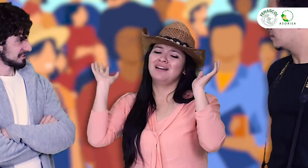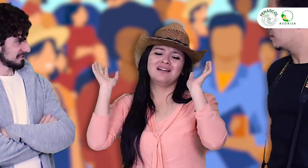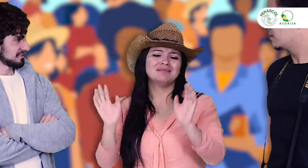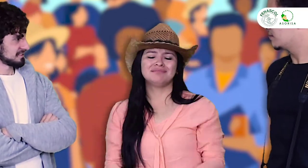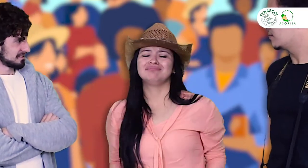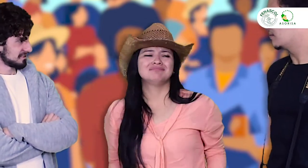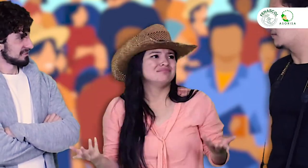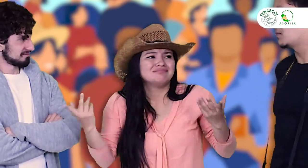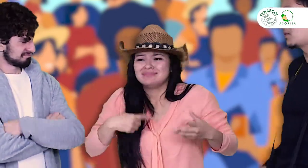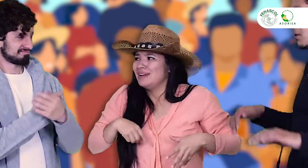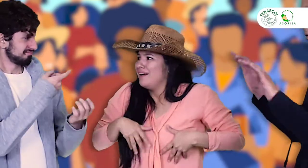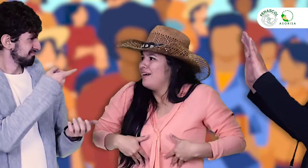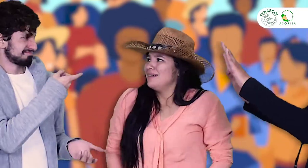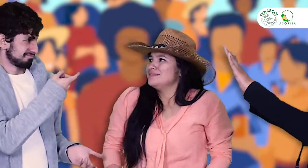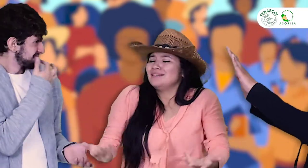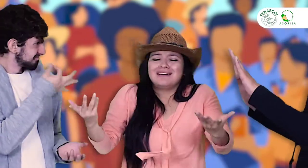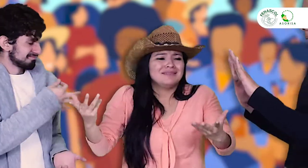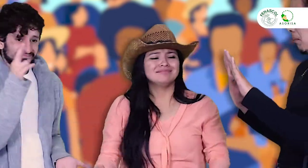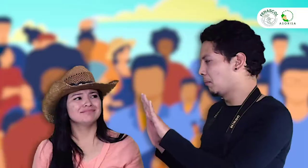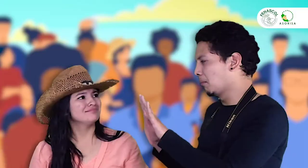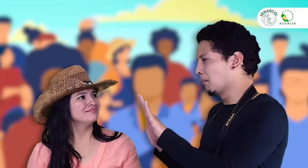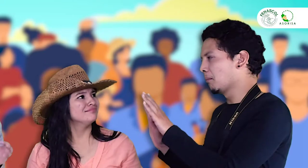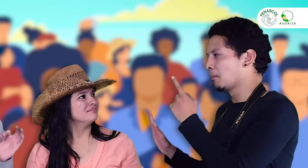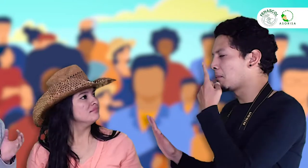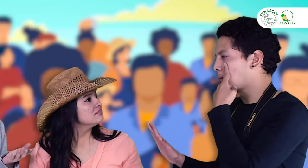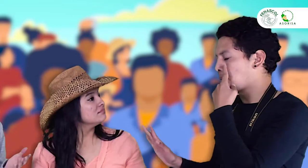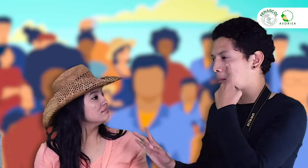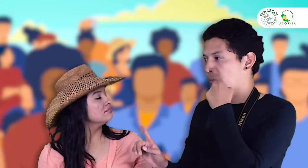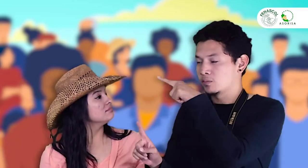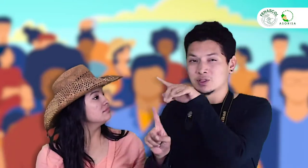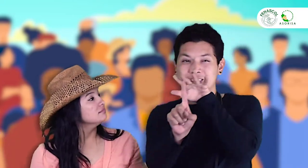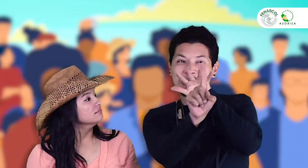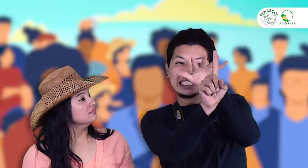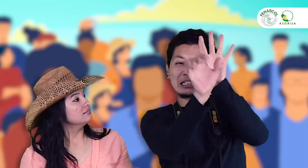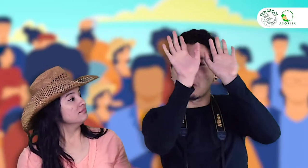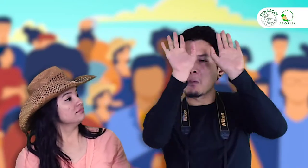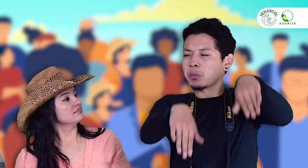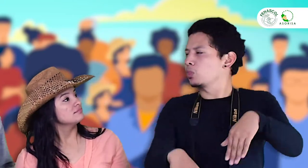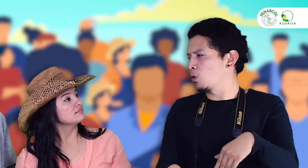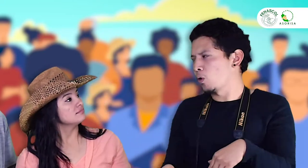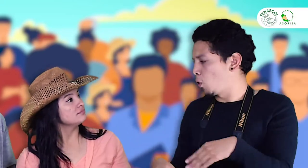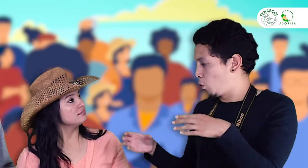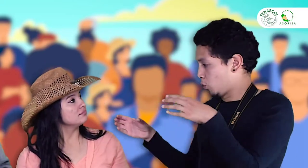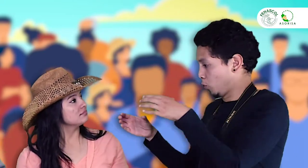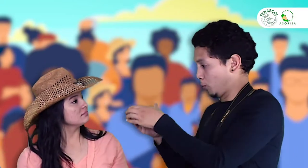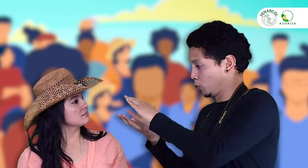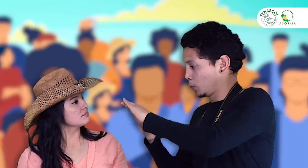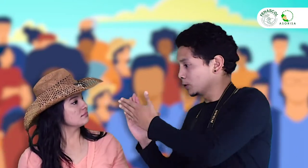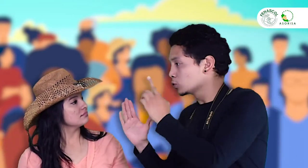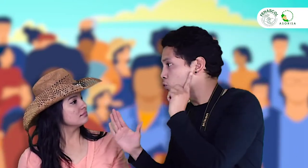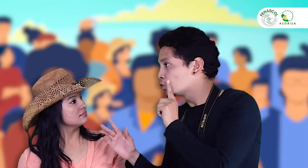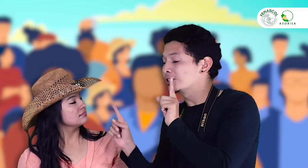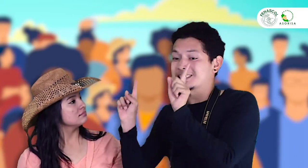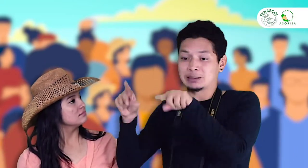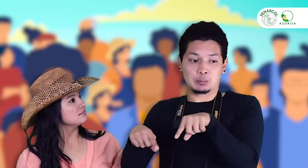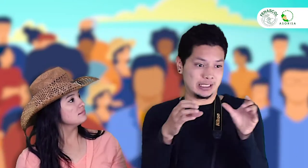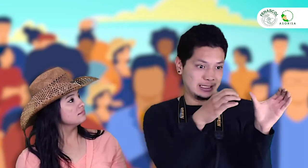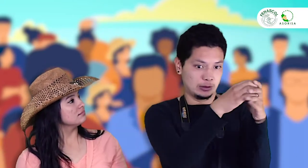vuelven tan repetitivas que ya estamos cansados. Tienes razón, es verdad. Pero miren, no podemos desistir de las acciones de incidencia. La